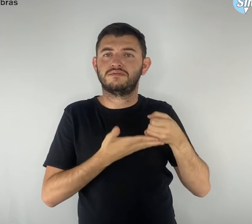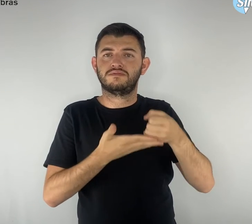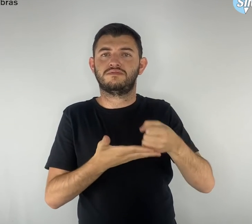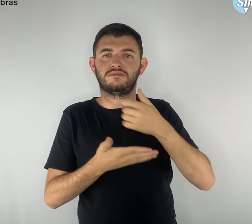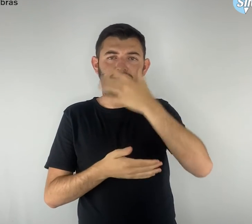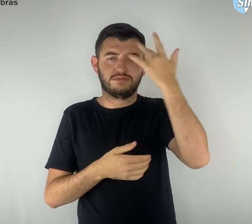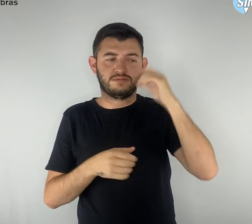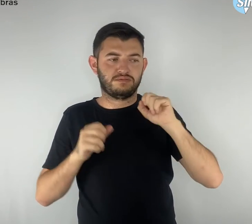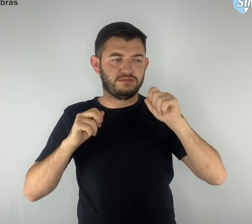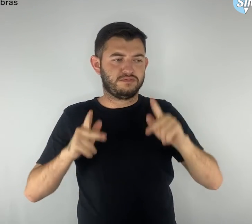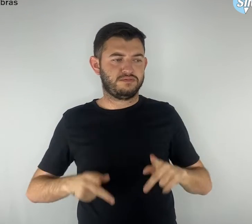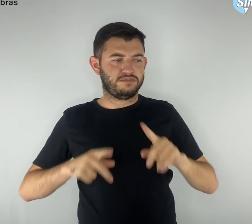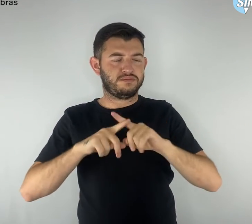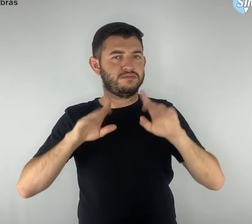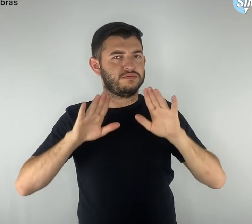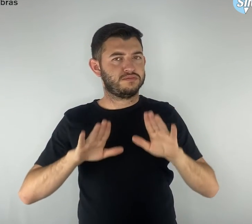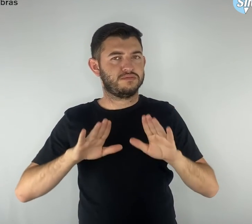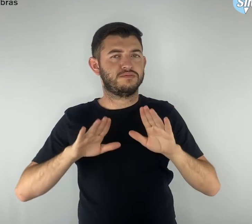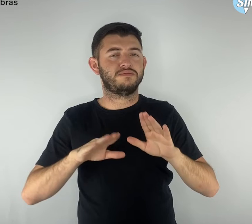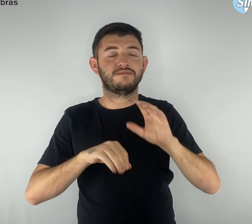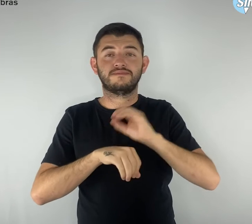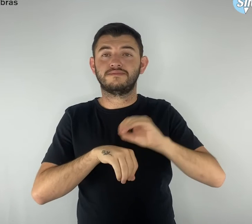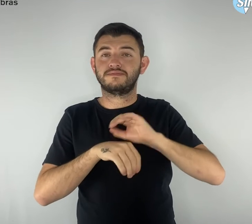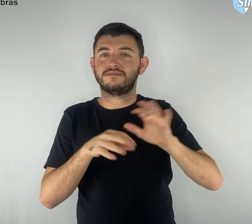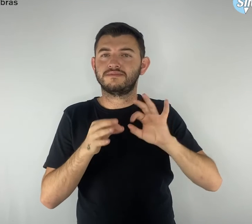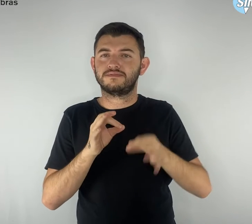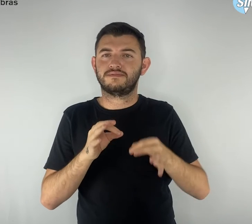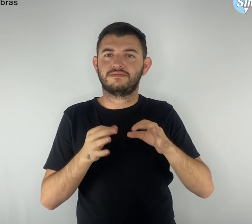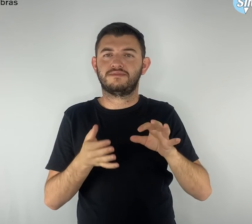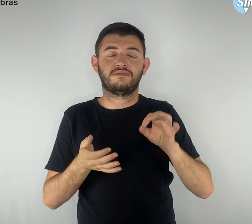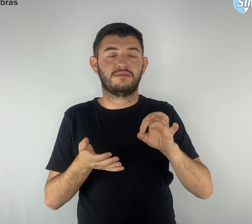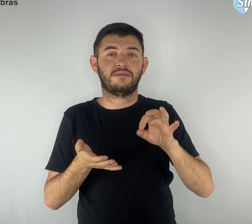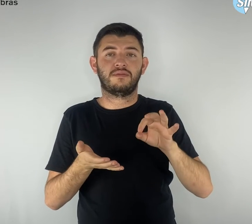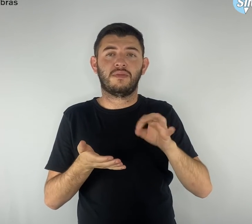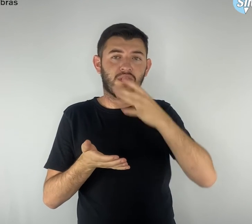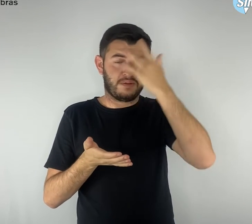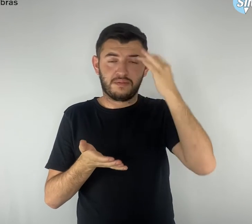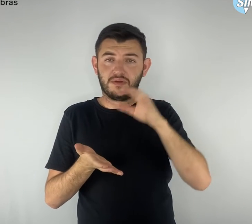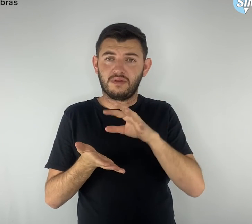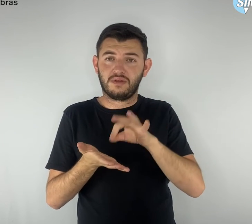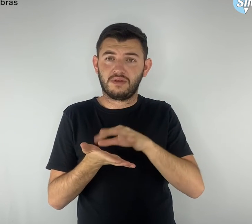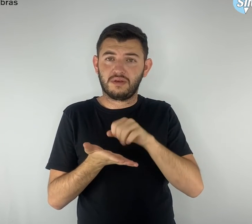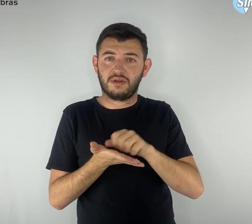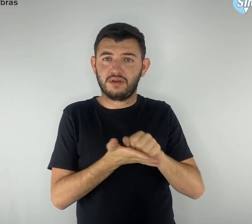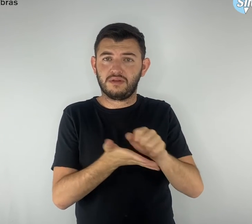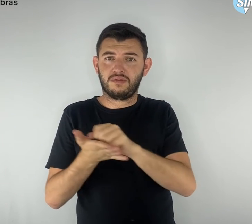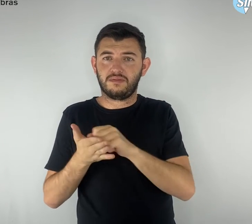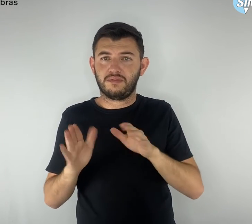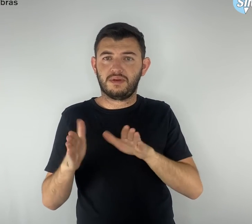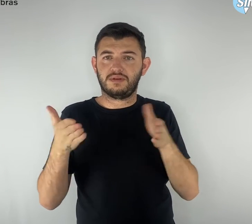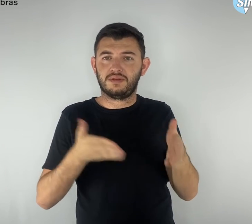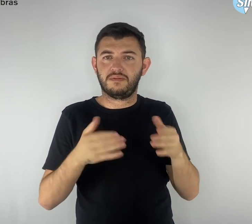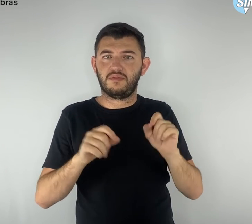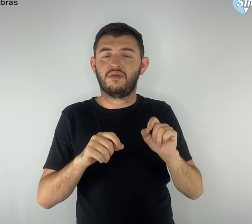inscritos fez a oficina de hortas com o gestor ambiental Felipe Mendes Pereira.